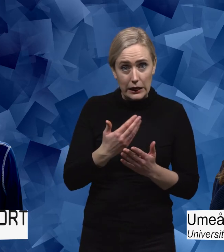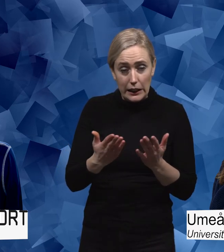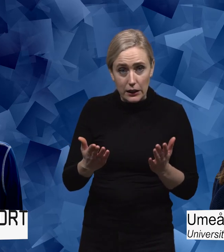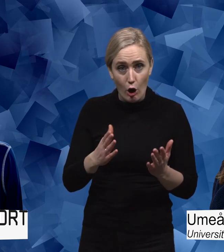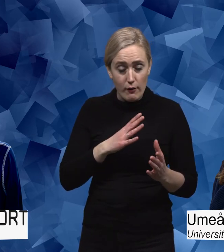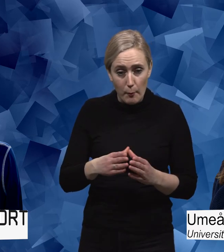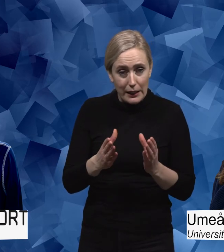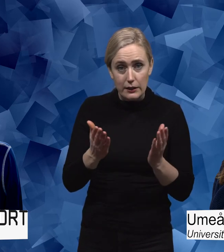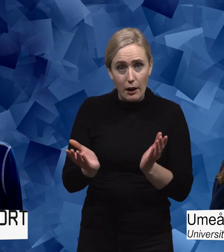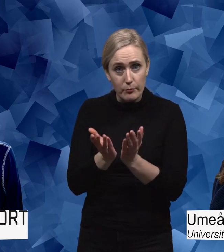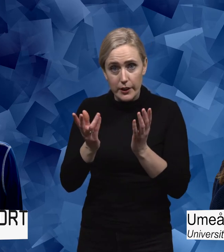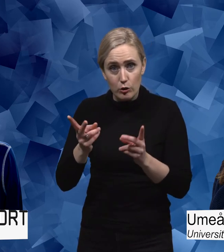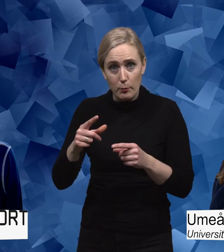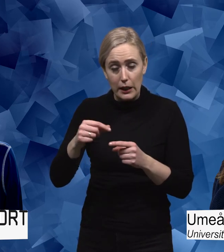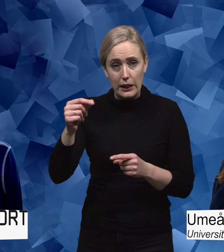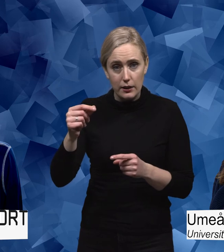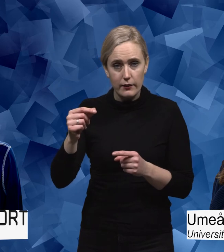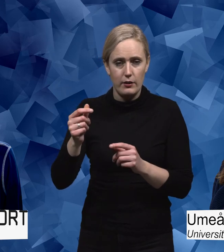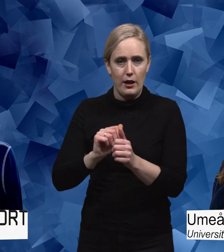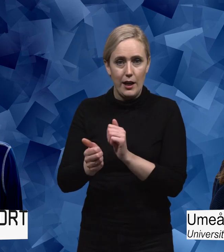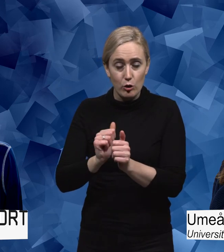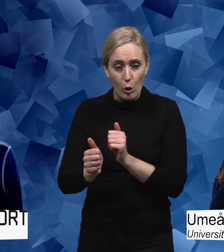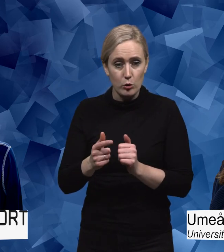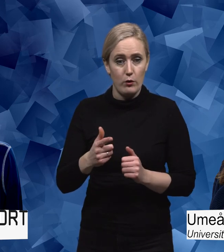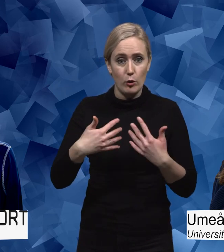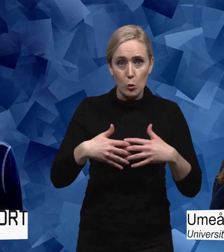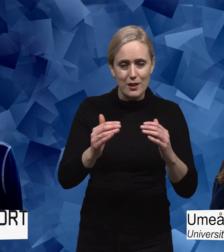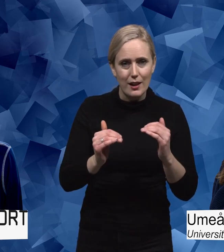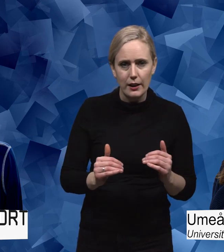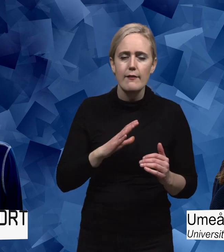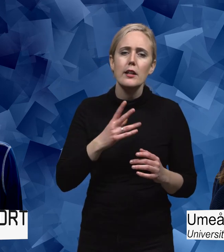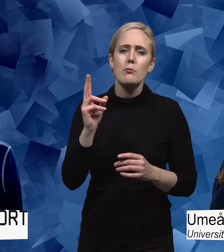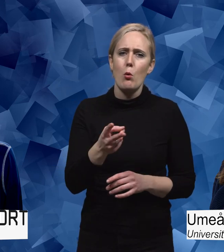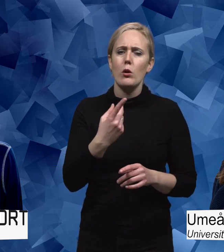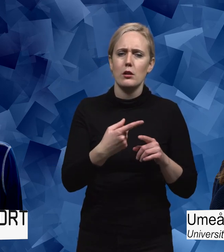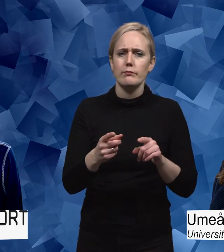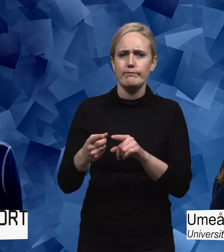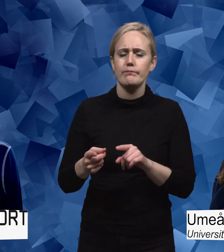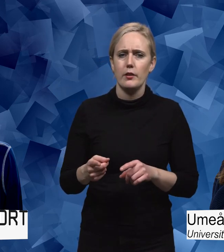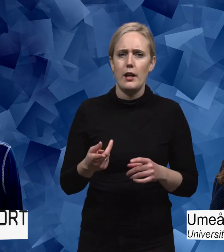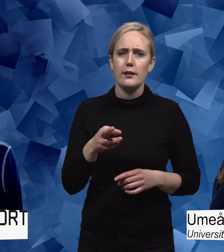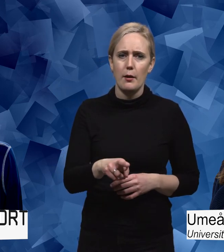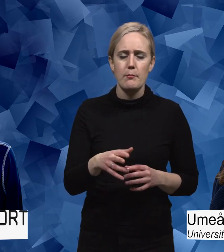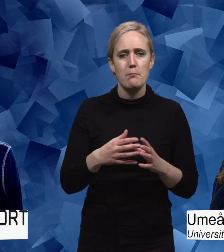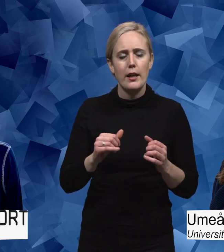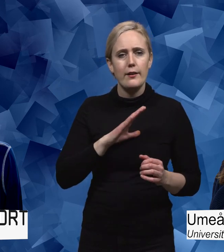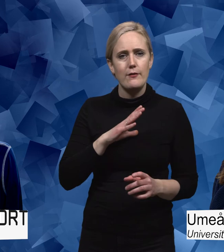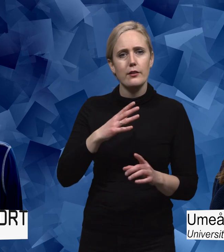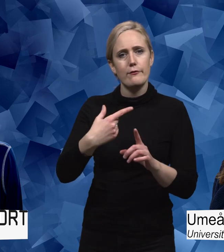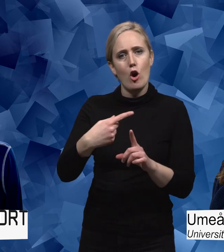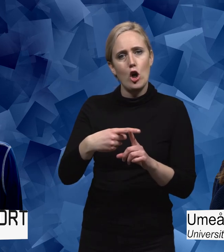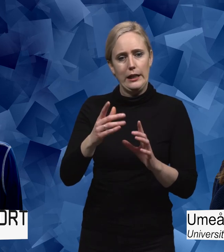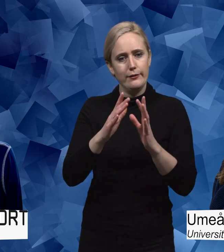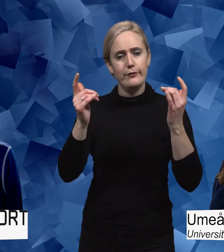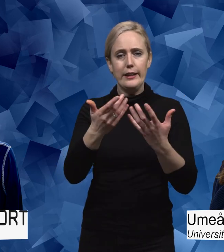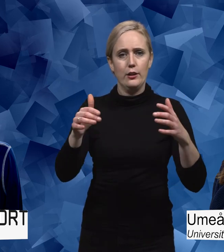kunna bilda familj och vara förälder om man har funktionsnedsättning. Så det fanns båda exemplen. Men att det också finns en fördel i det